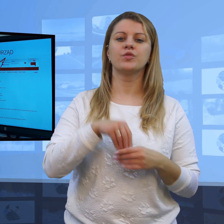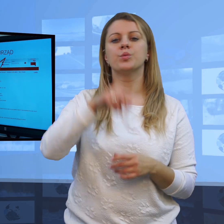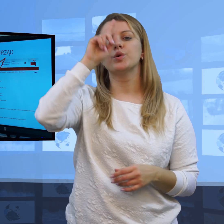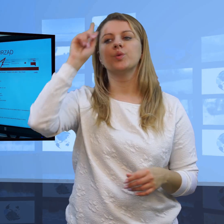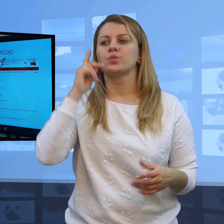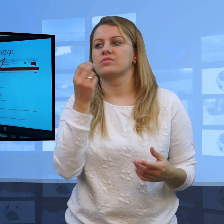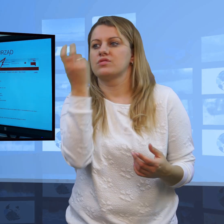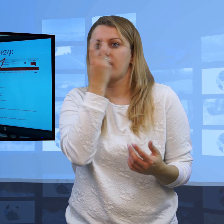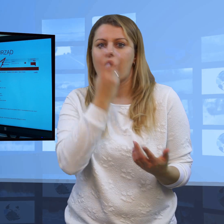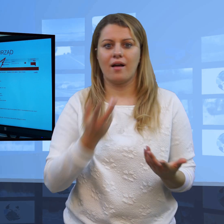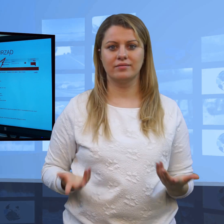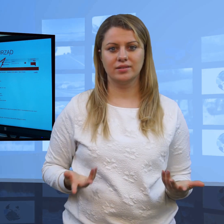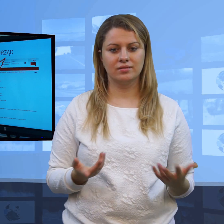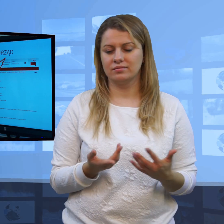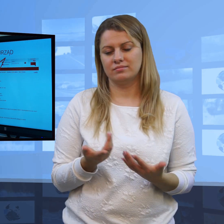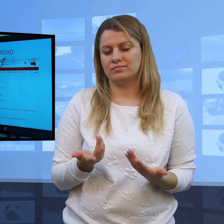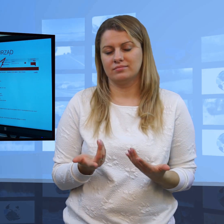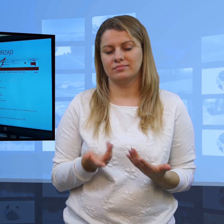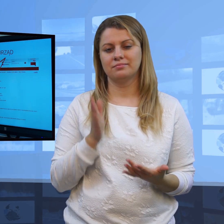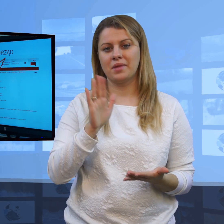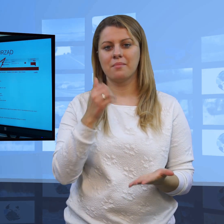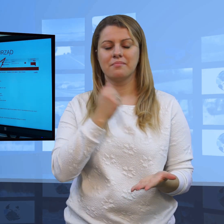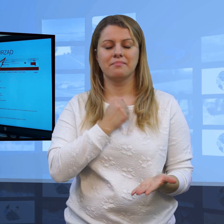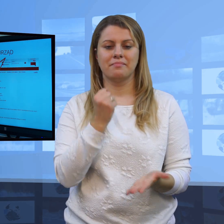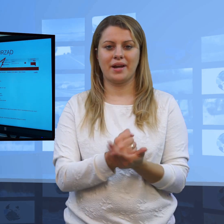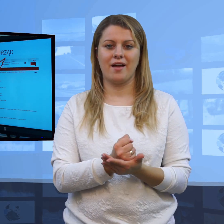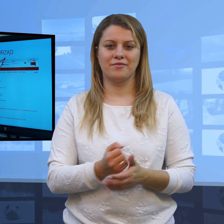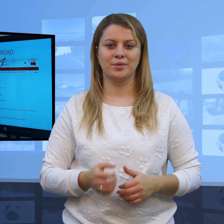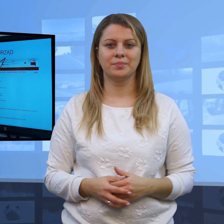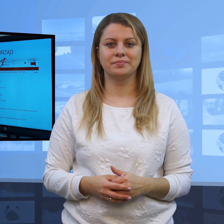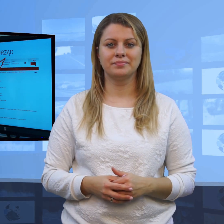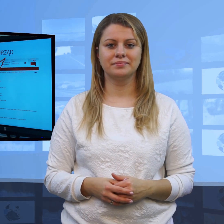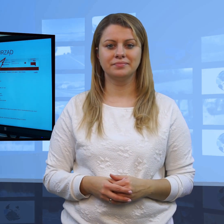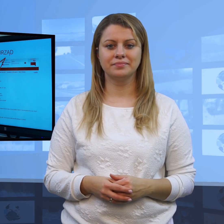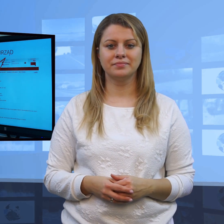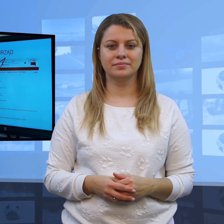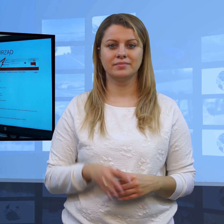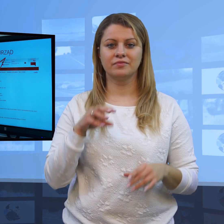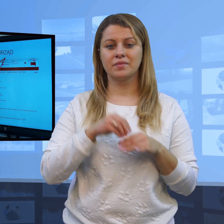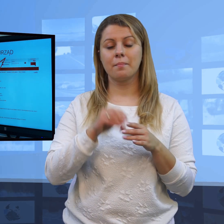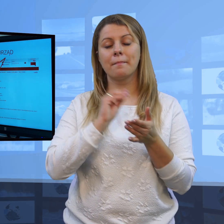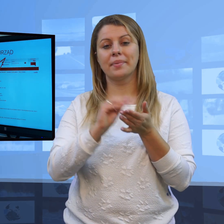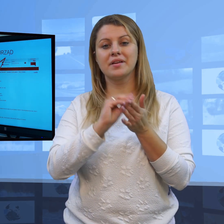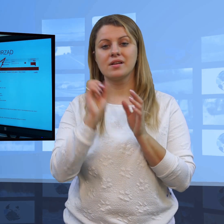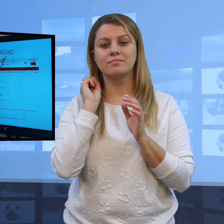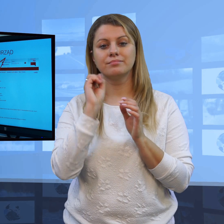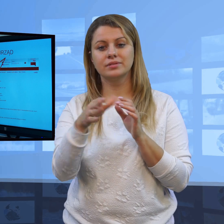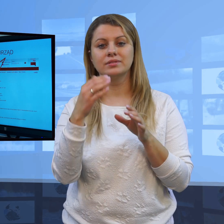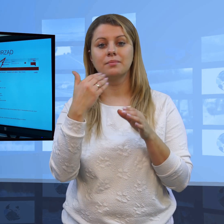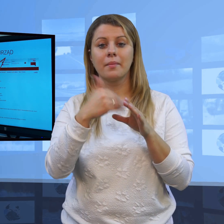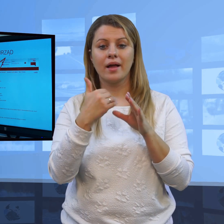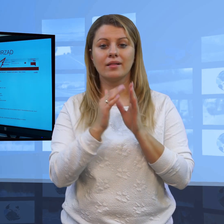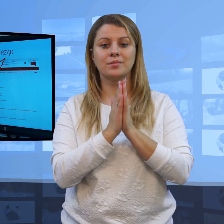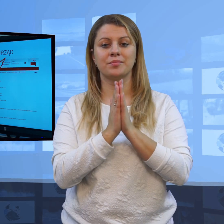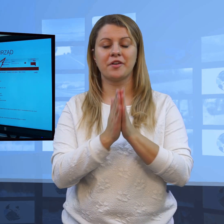prasowe dla dziennikarzy i osobę, która taką komunikację prowadzi. Wystarczy napisać i poprosić o